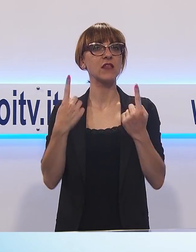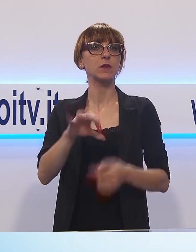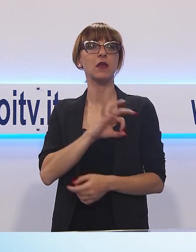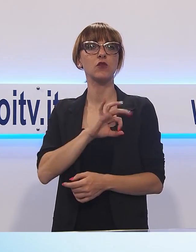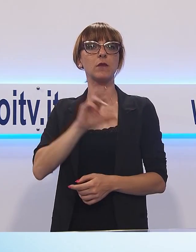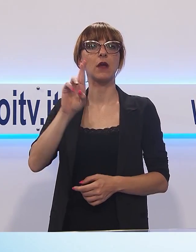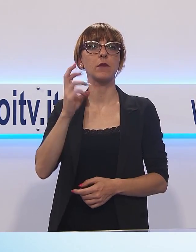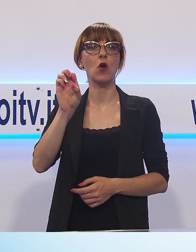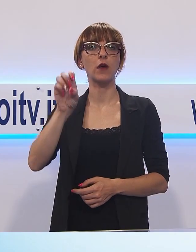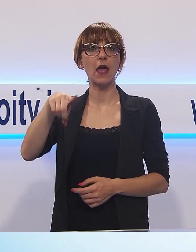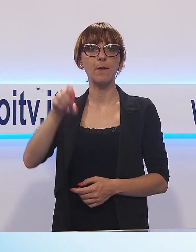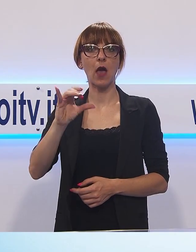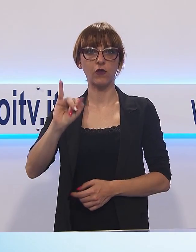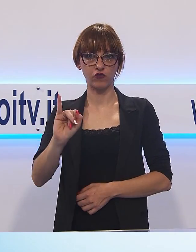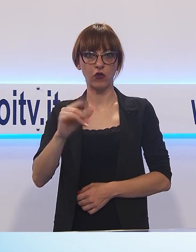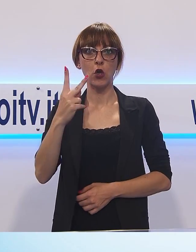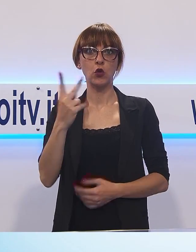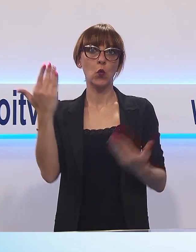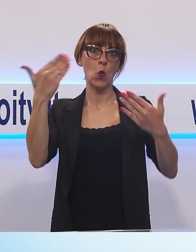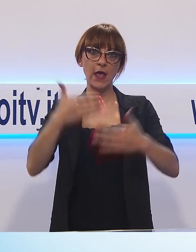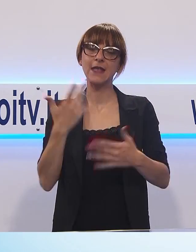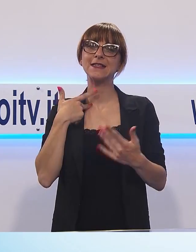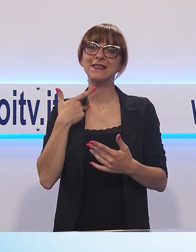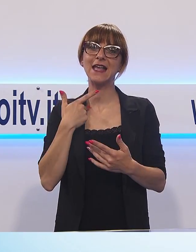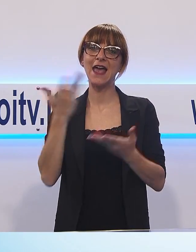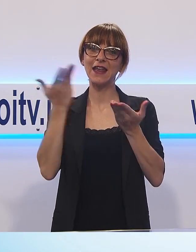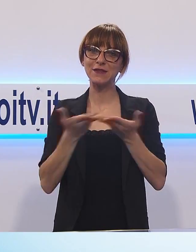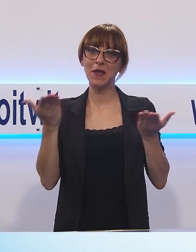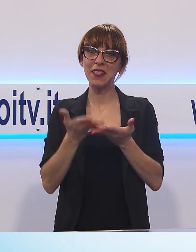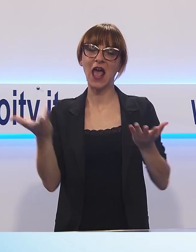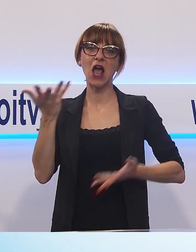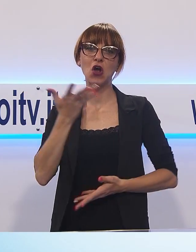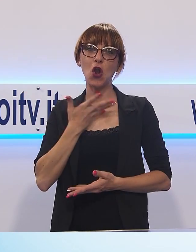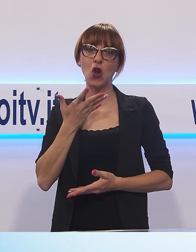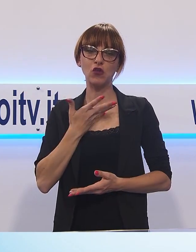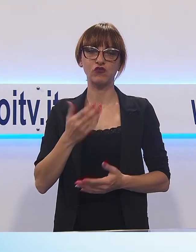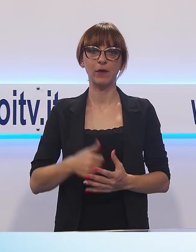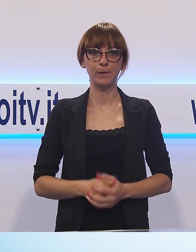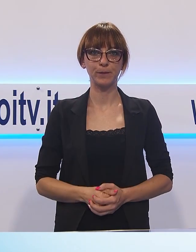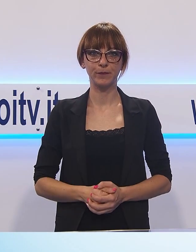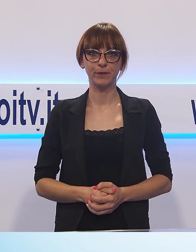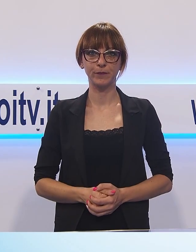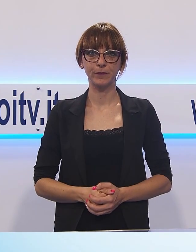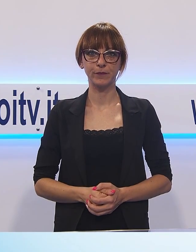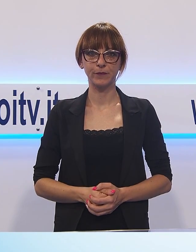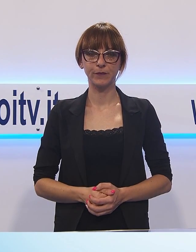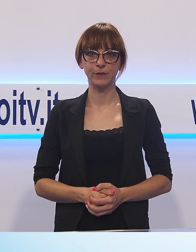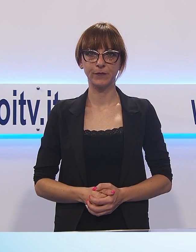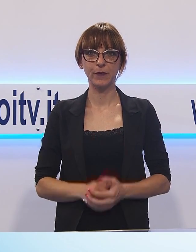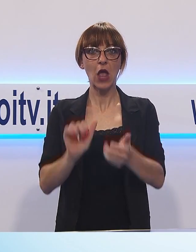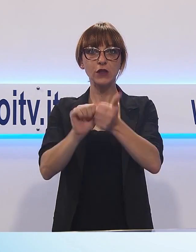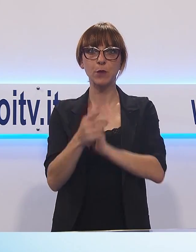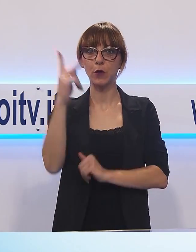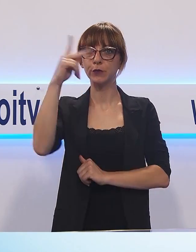spettacolo in Piazza Mazzini per lanciare la cerimonia finale del premio letterario di Viareggio. Lo sport, la